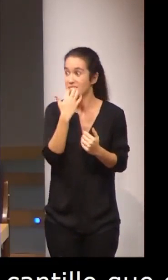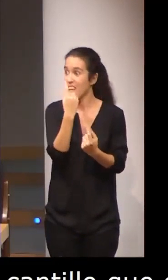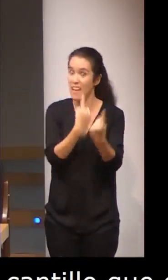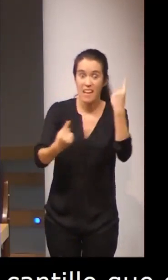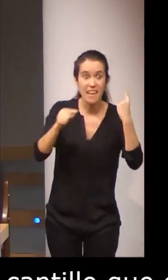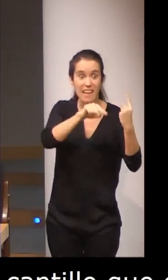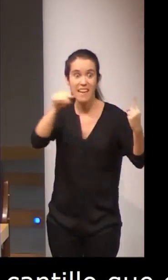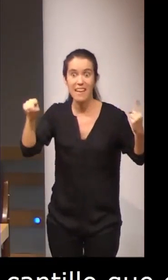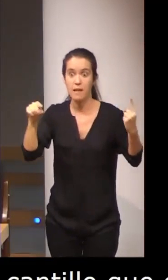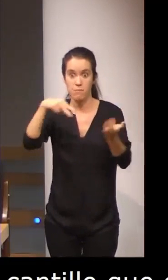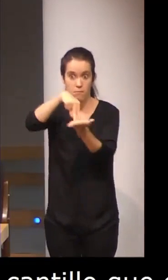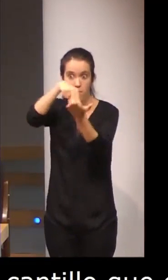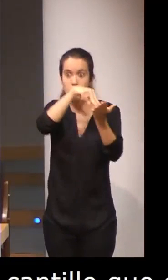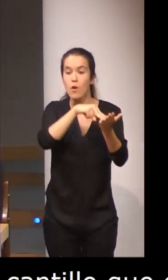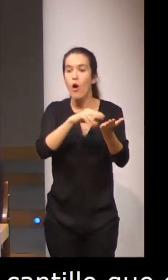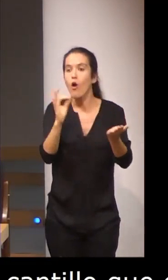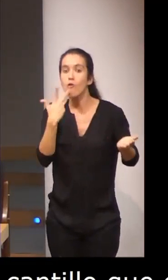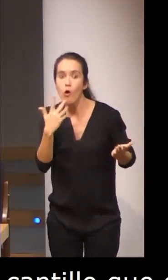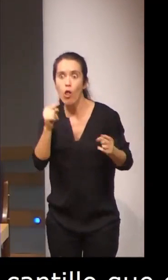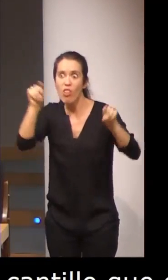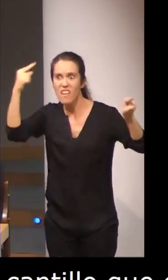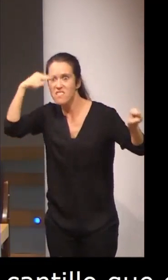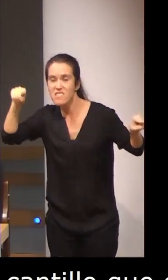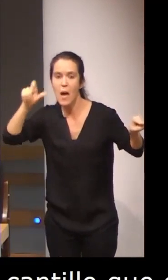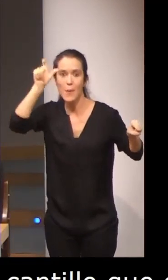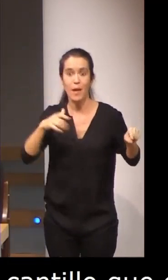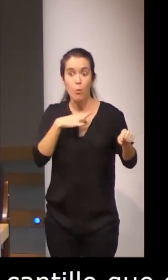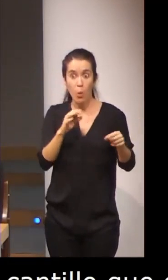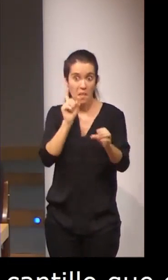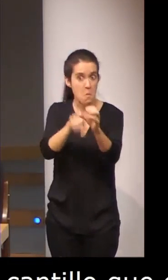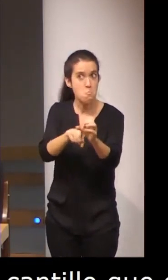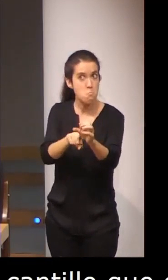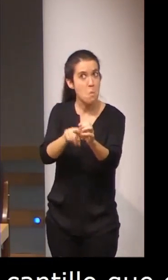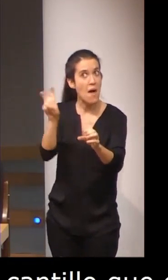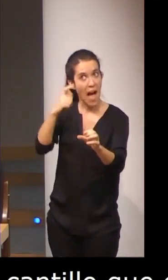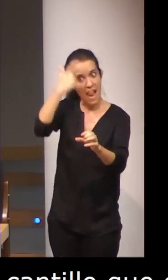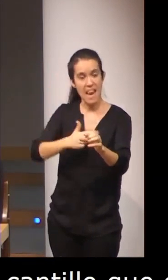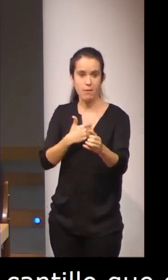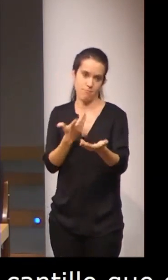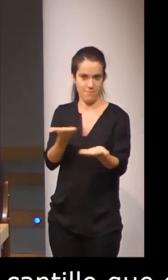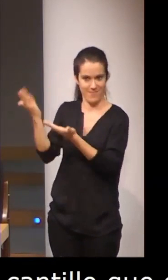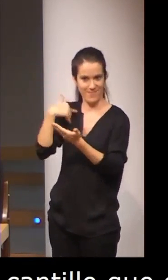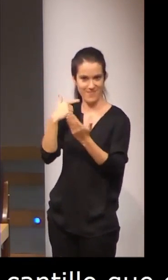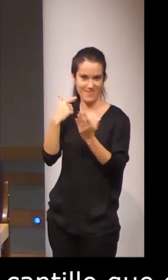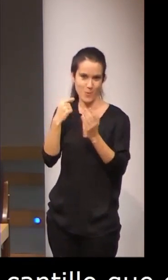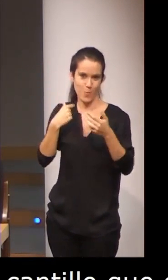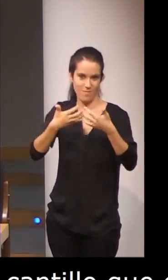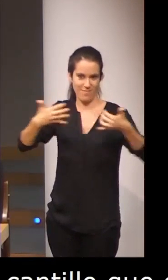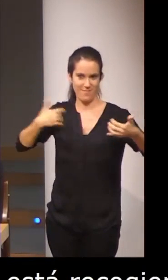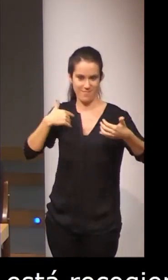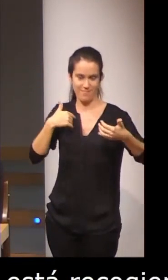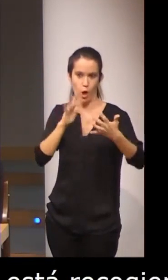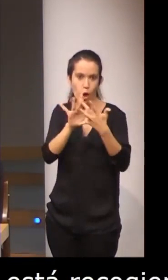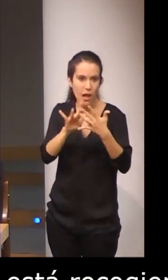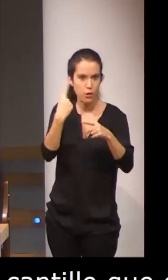presente o que conozca a alguien considera que puede participar en el estudio, pues ahí están los datos de Coral para que se